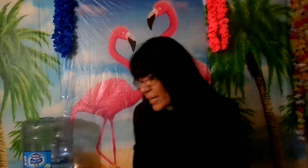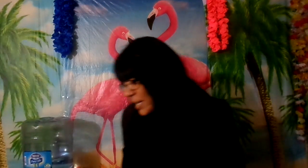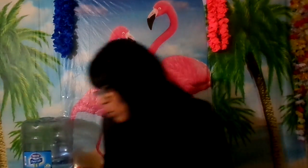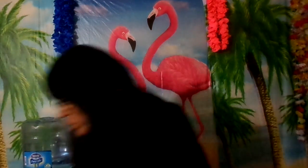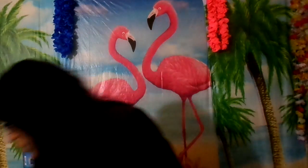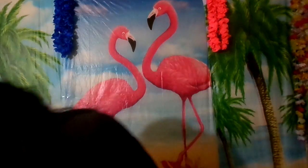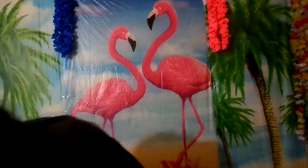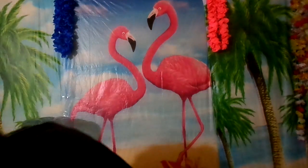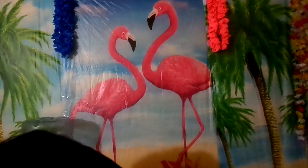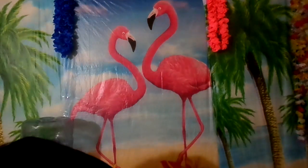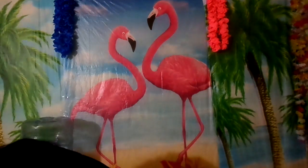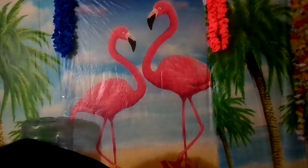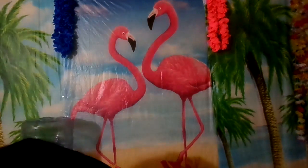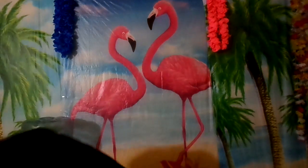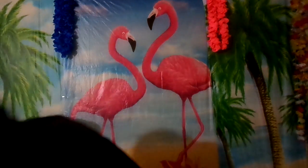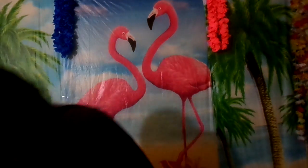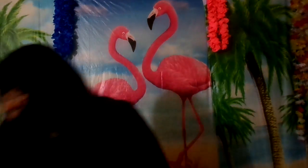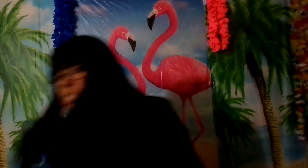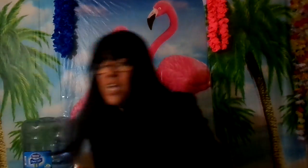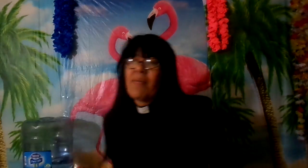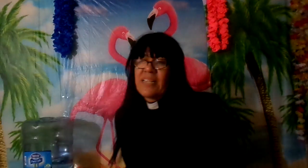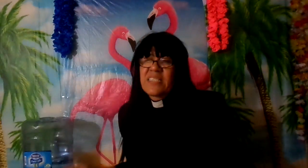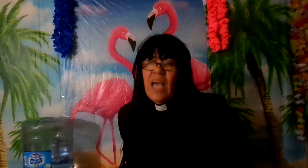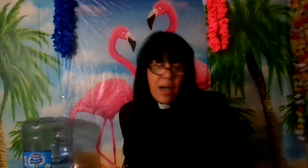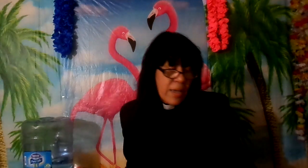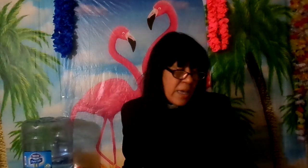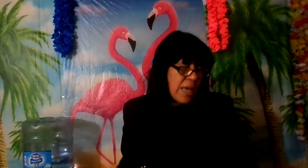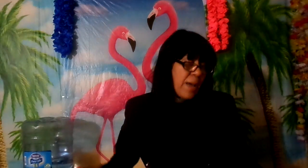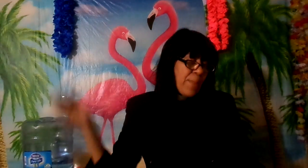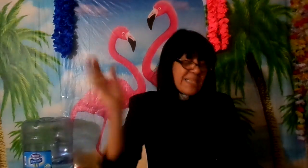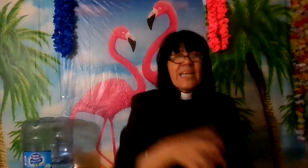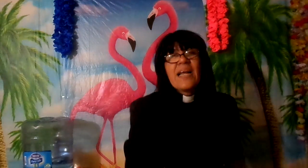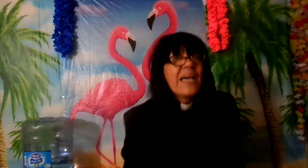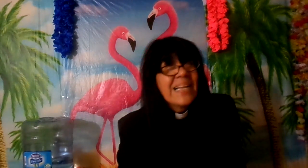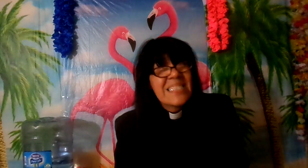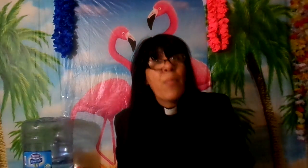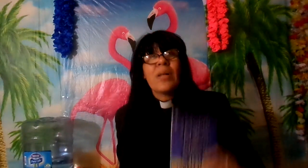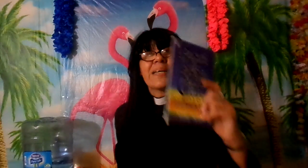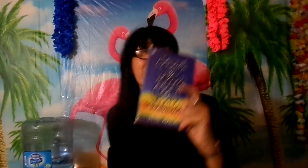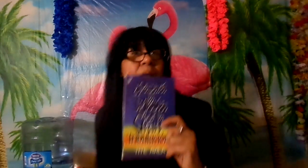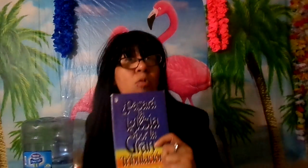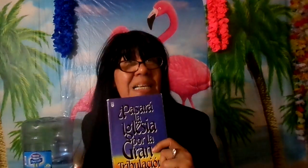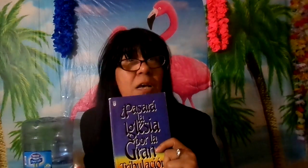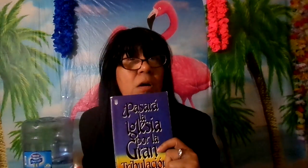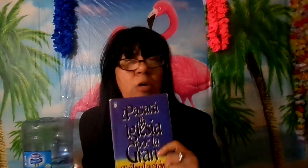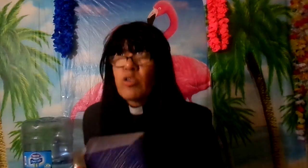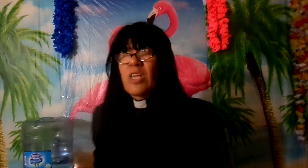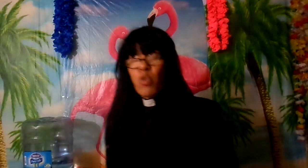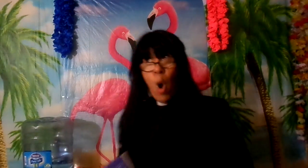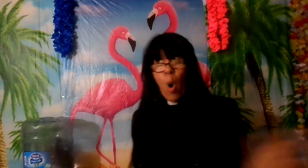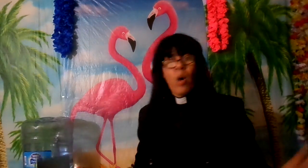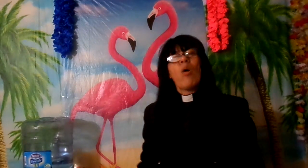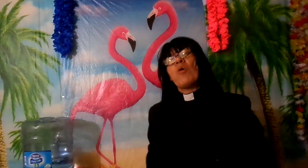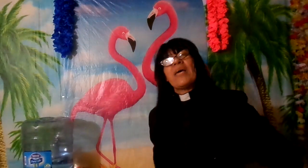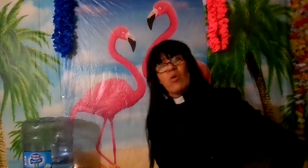quedar como decía el hermano este el chichi habla decía pasarán a la iglesia por la gran tribulación y tú dices no como que no